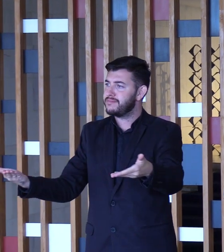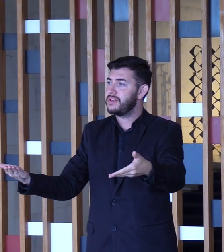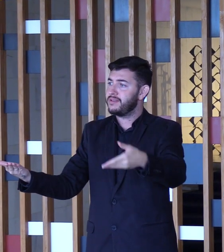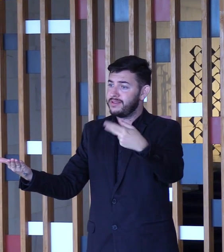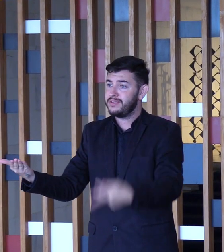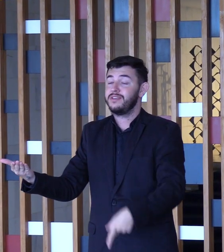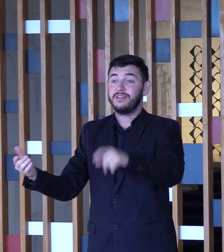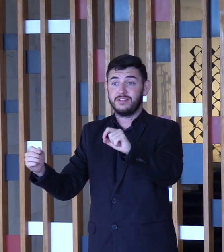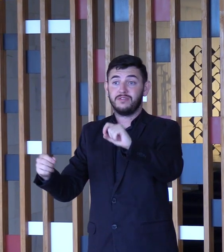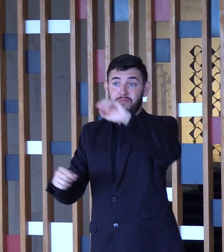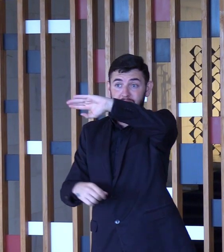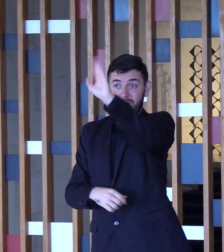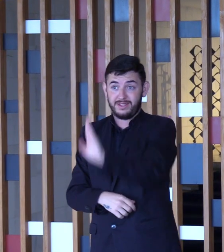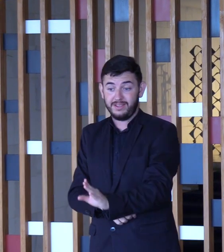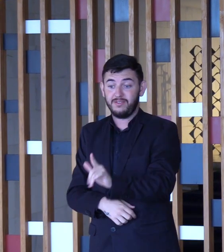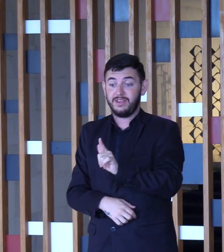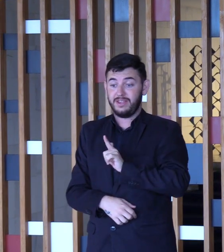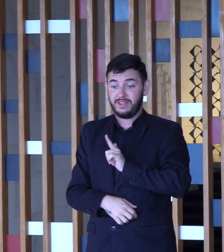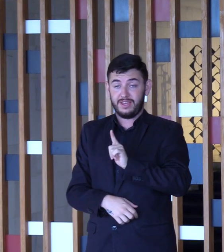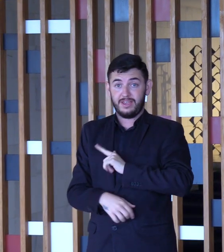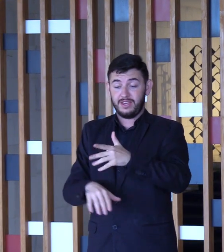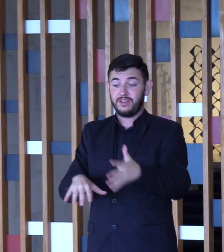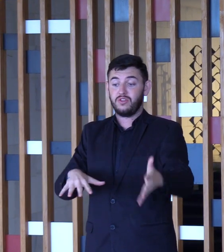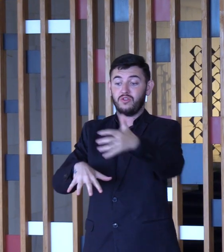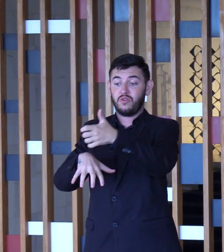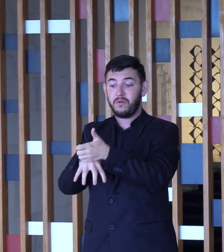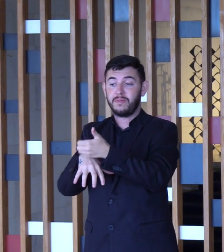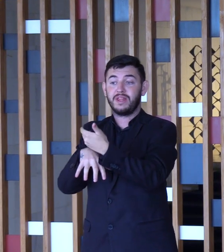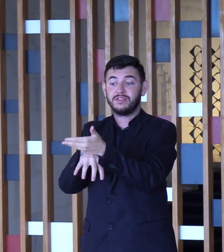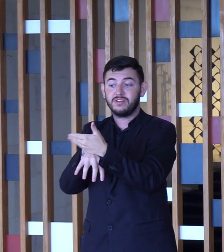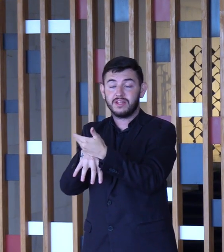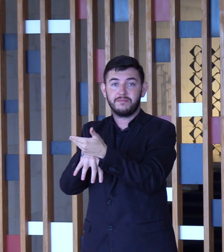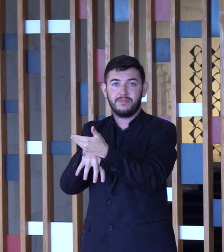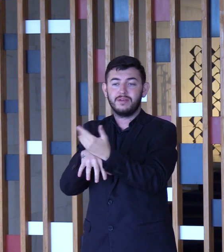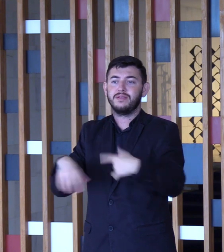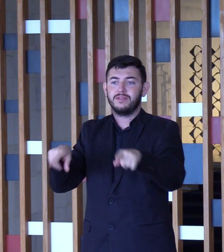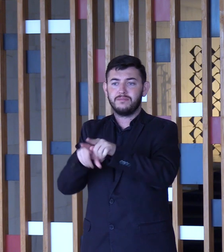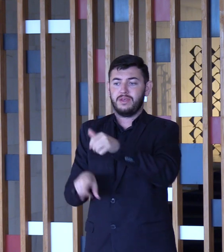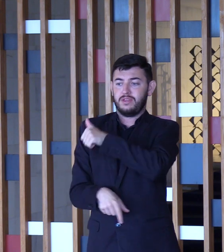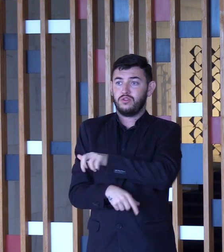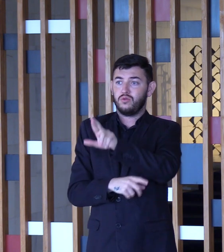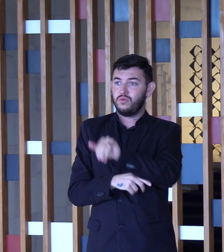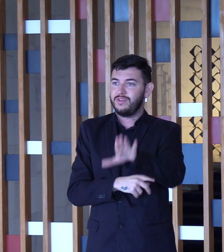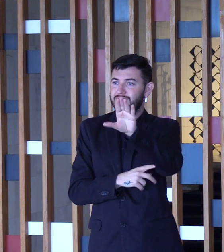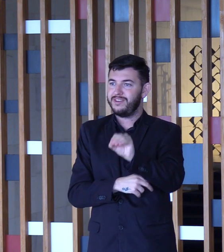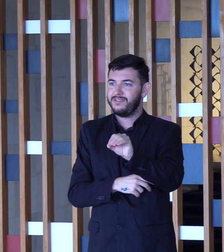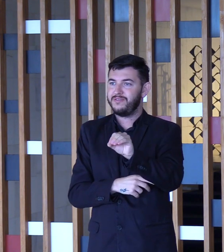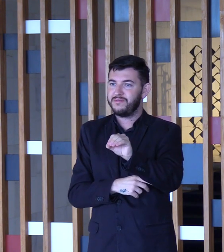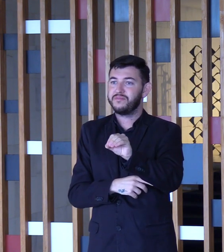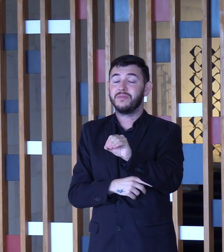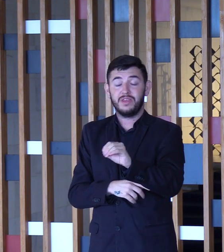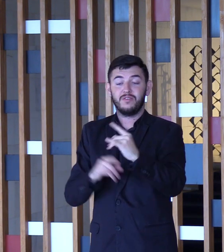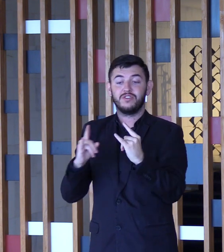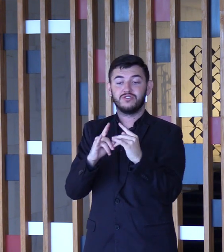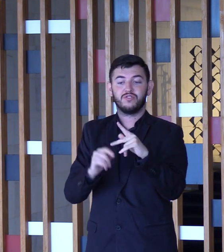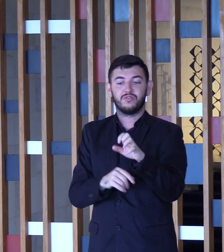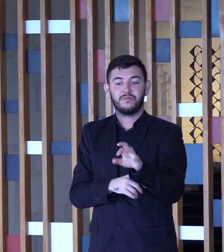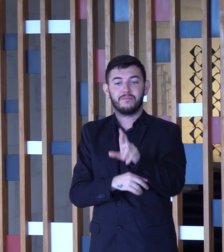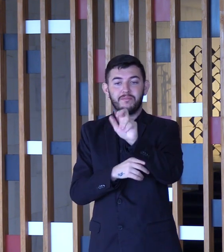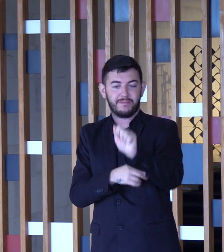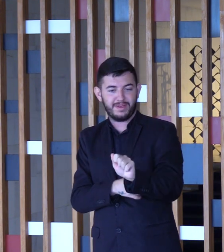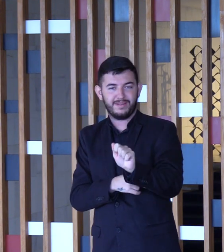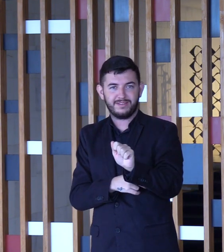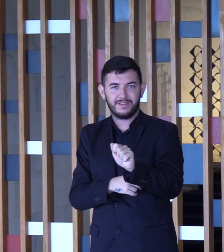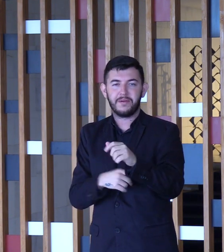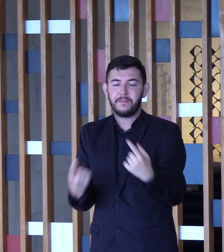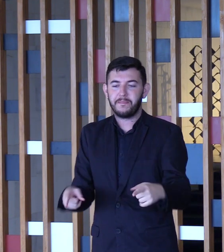Janeiro, elas estão no Palácio do Itamaraty, no Rio de Janeiro. É um enorme prazer para o Instituto Pedra ser parceiro do